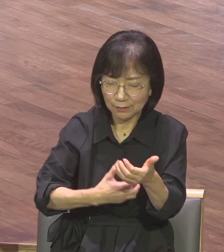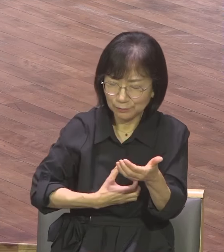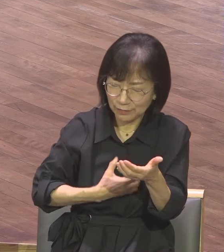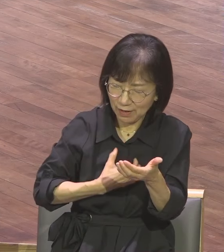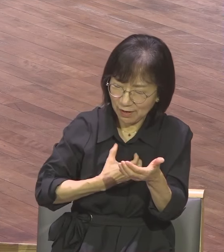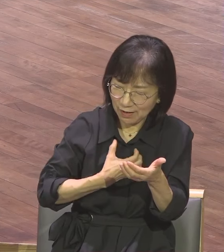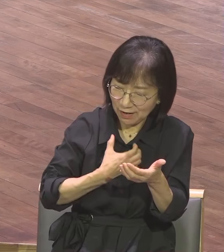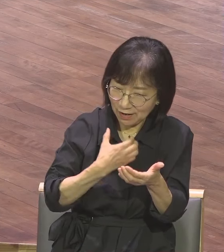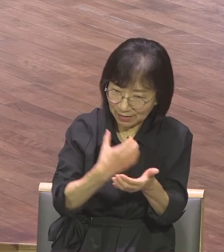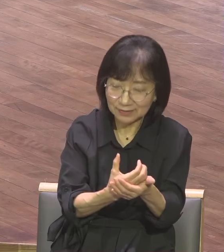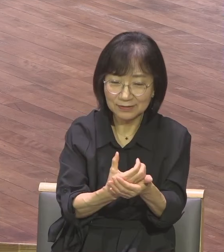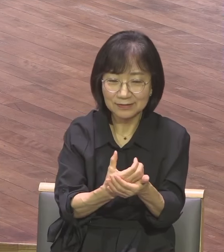거예요